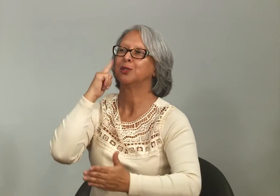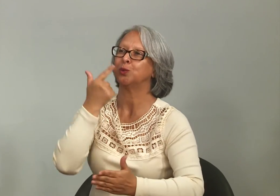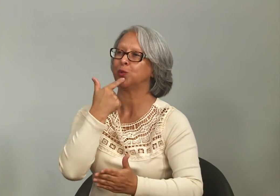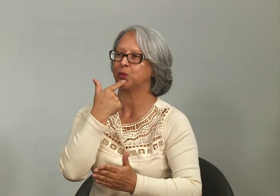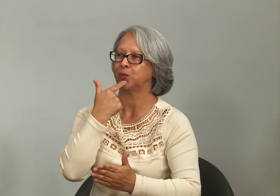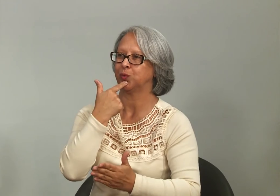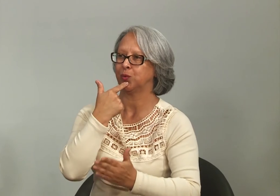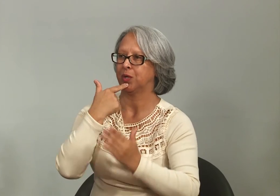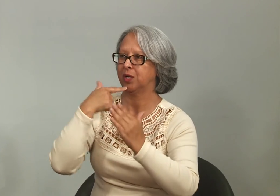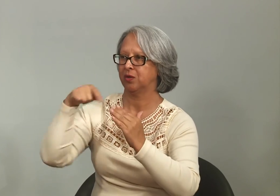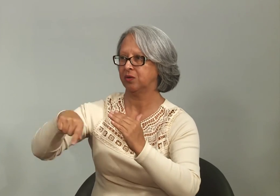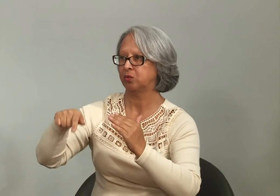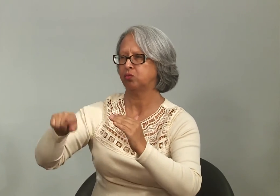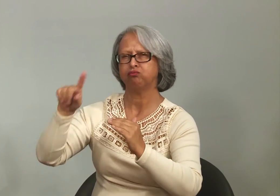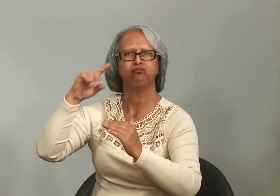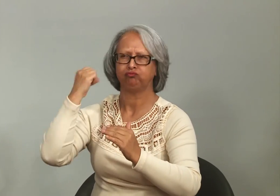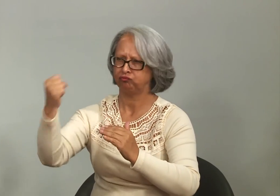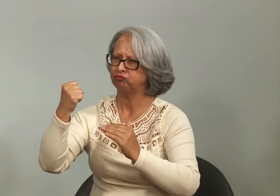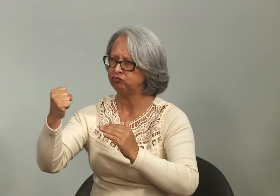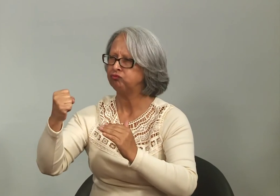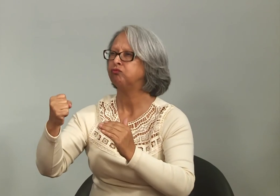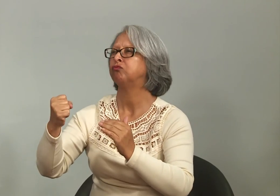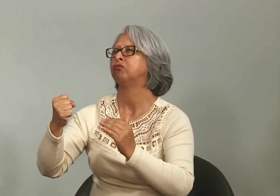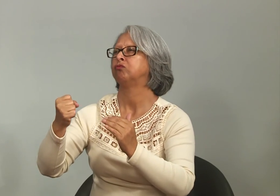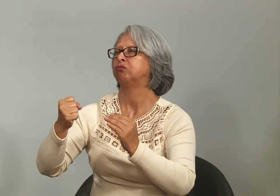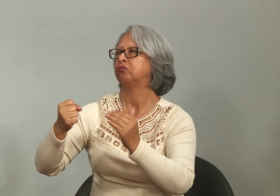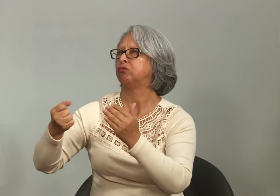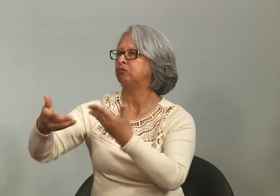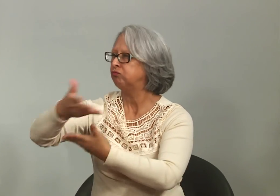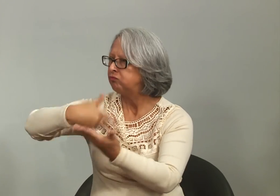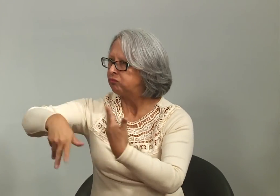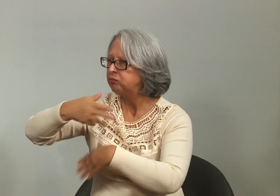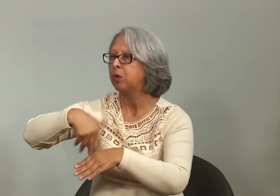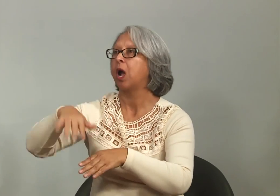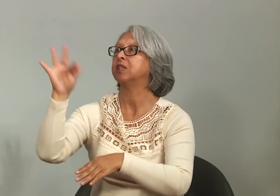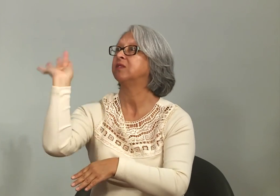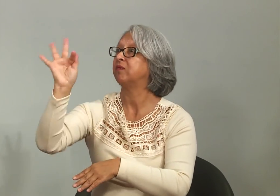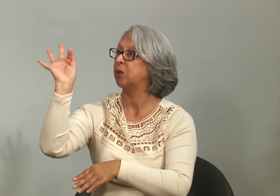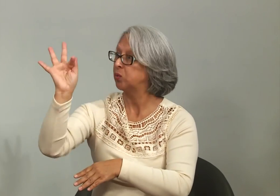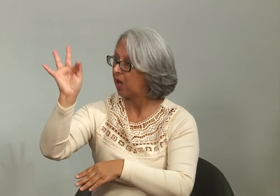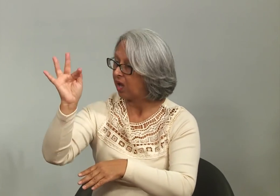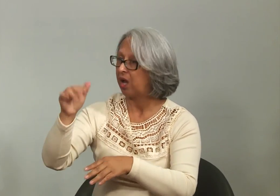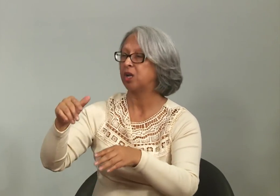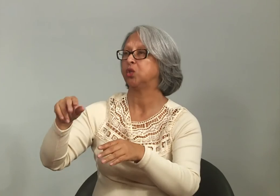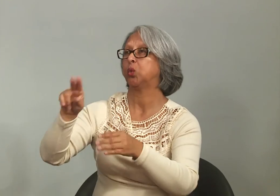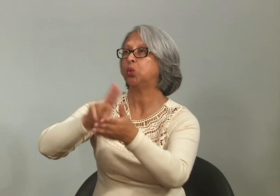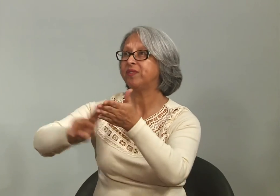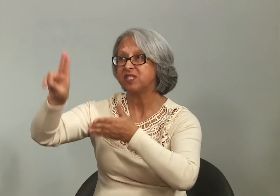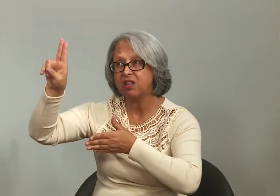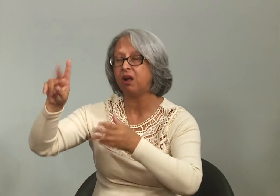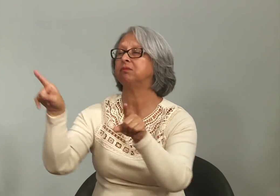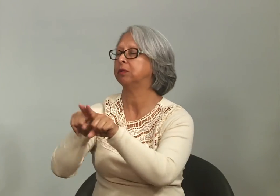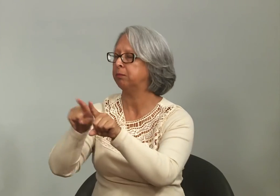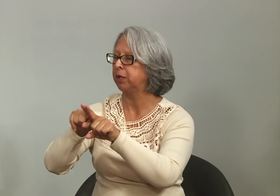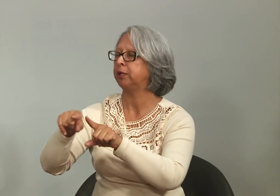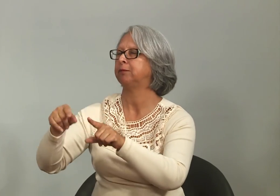tem as escolas de surdos, bilínguas, e também é uma questão muito forte no Rio Grande do Sul. As universidades